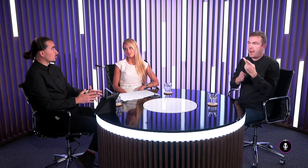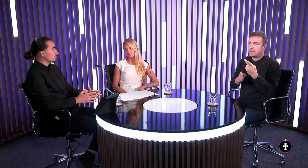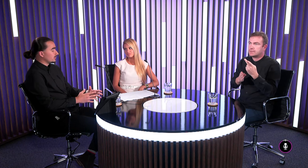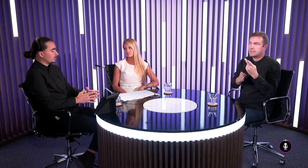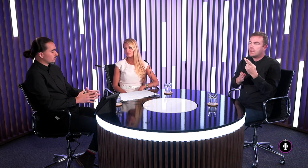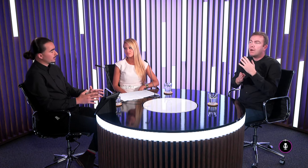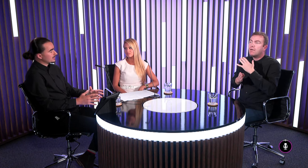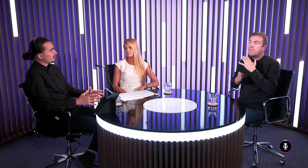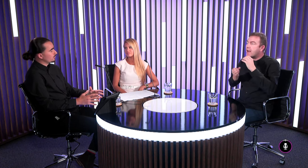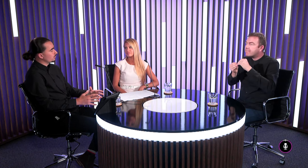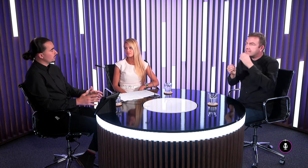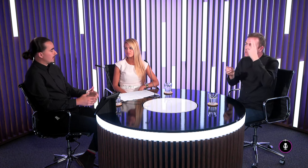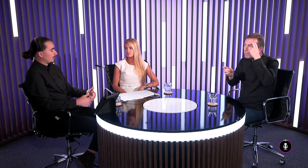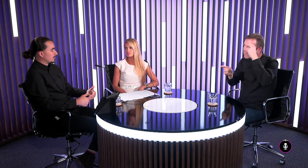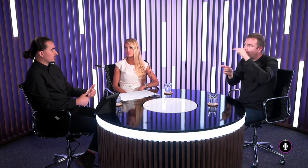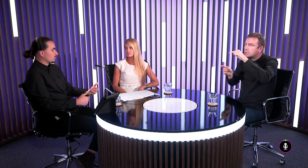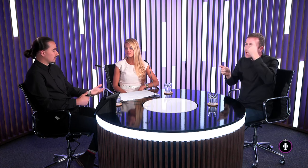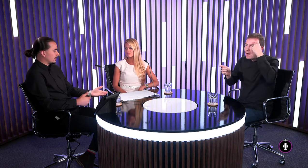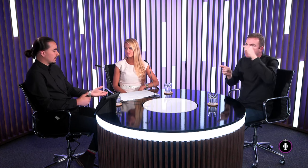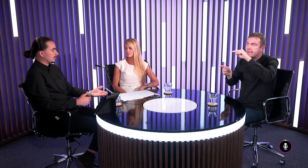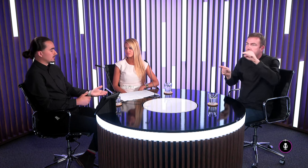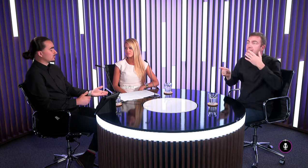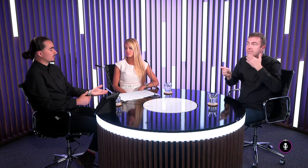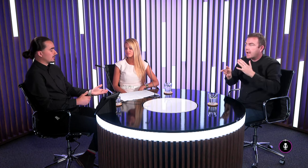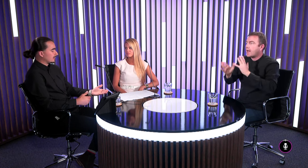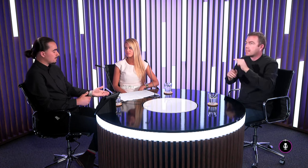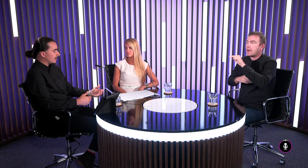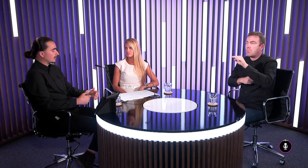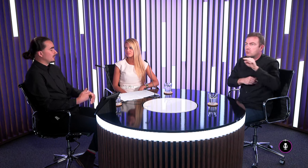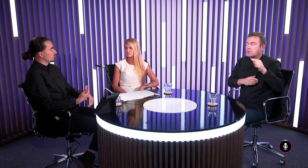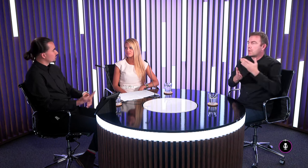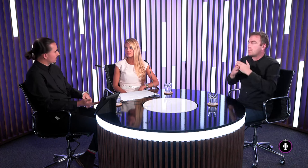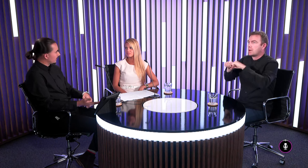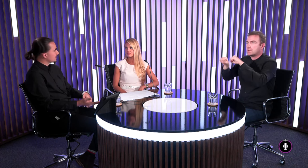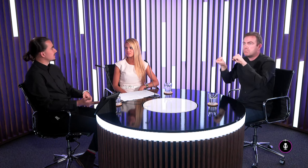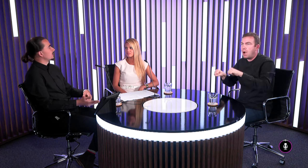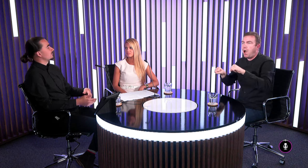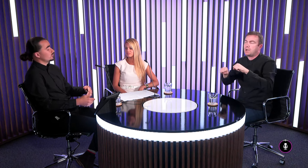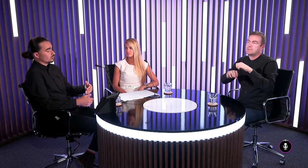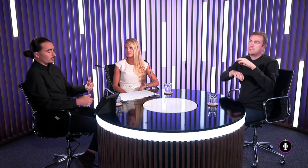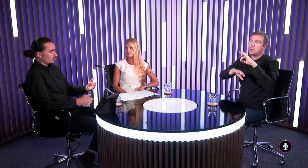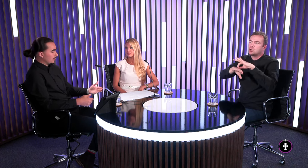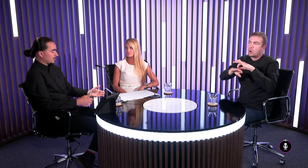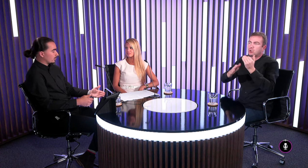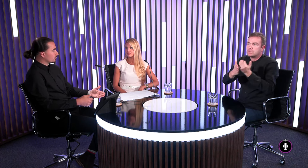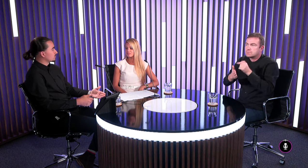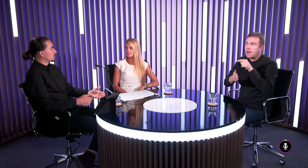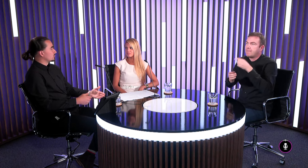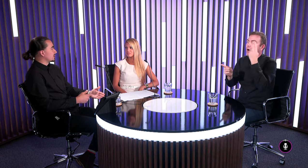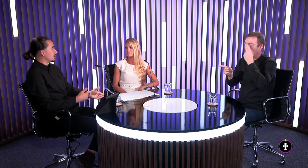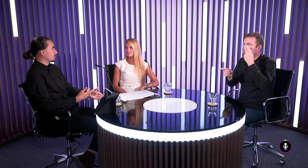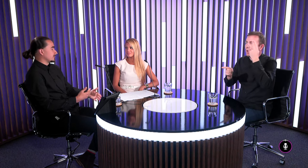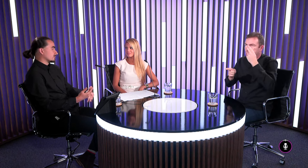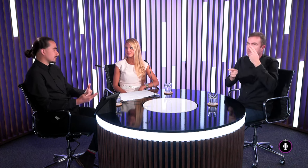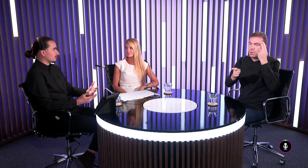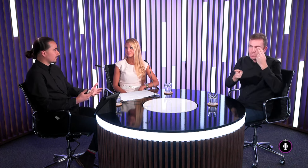možno som nevidel úplne 100% nejako fungujú ale presne čo už sa týka čo sa to týka nejakých bank či už nejaké lekárskej správy či už to bolo nejaké rodičovské